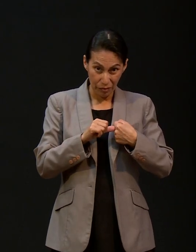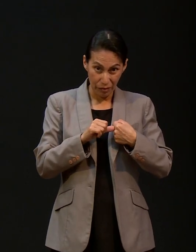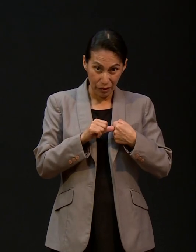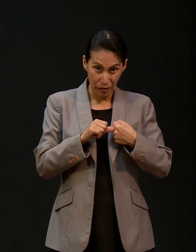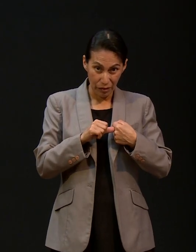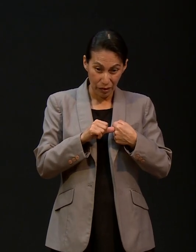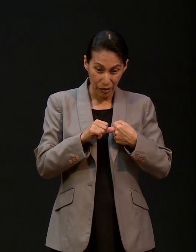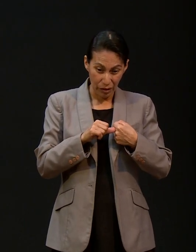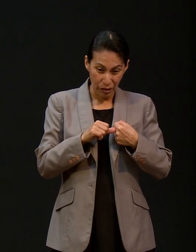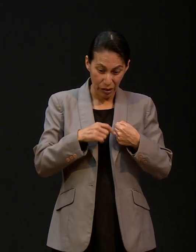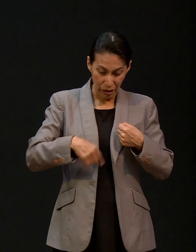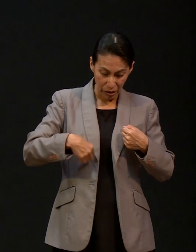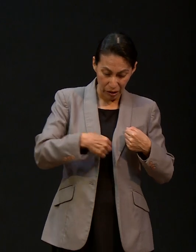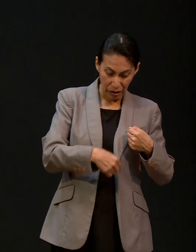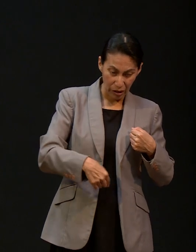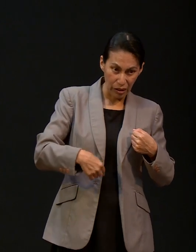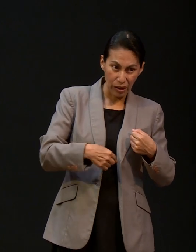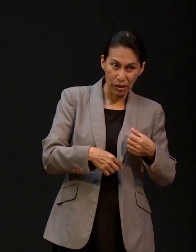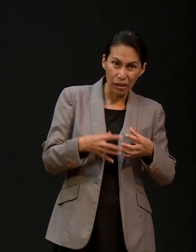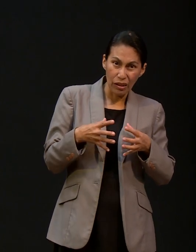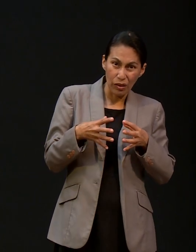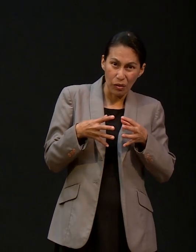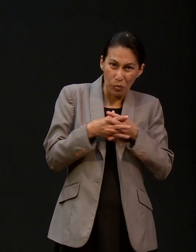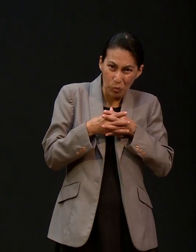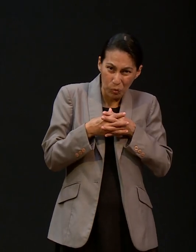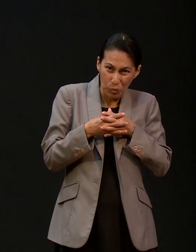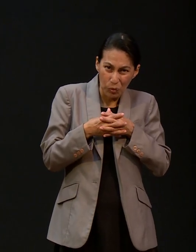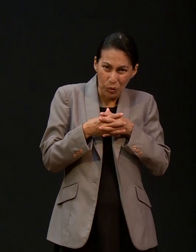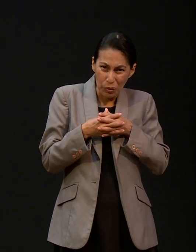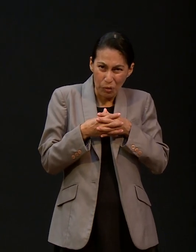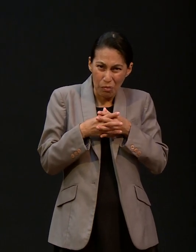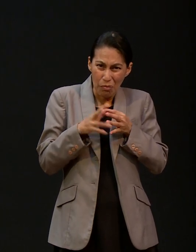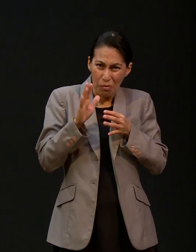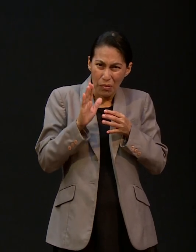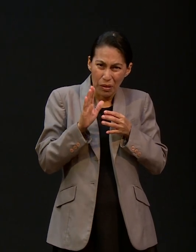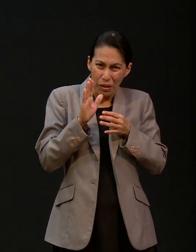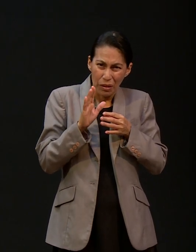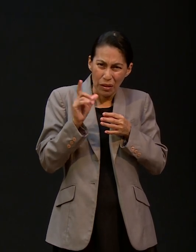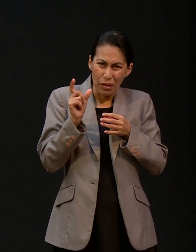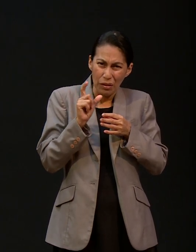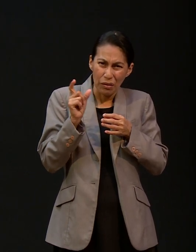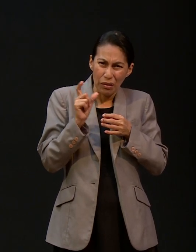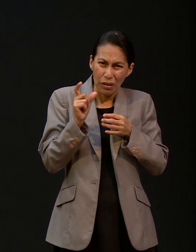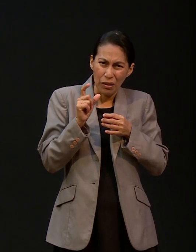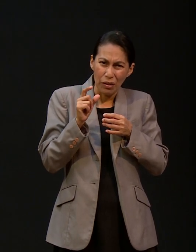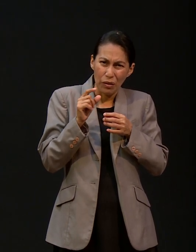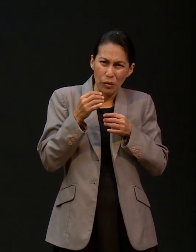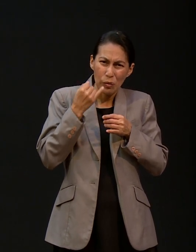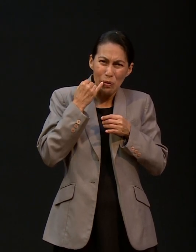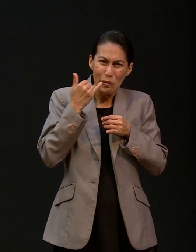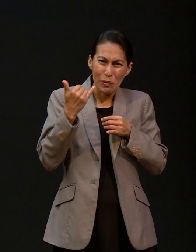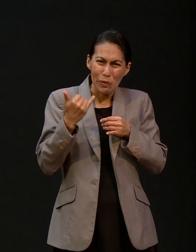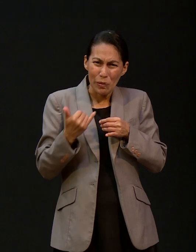adheridos, como un un espagueti apelmazado, apelmazado